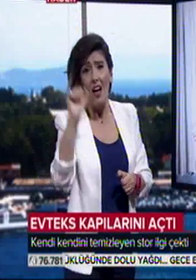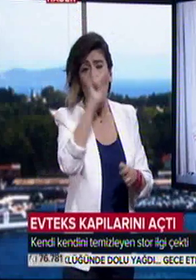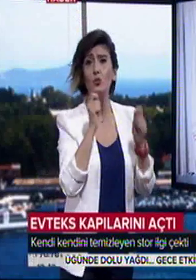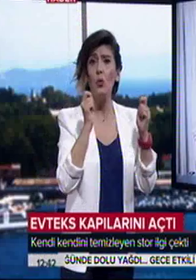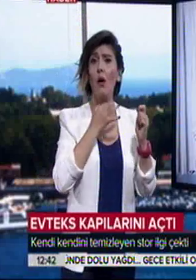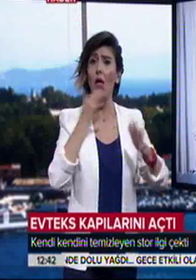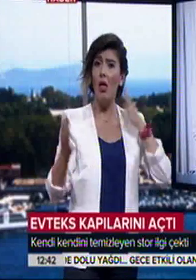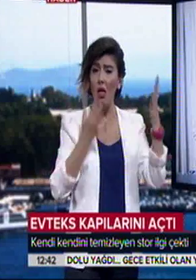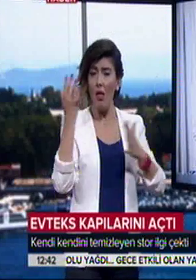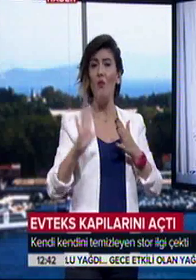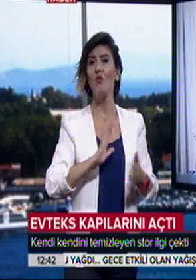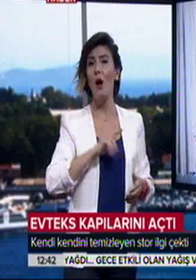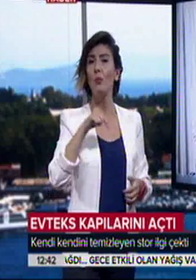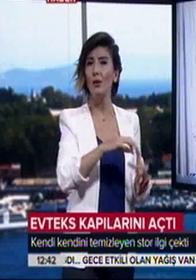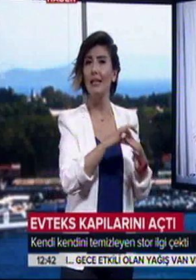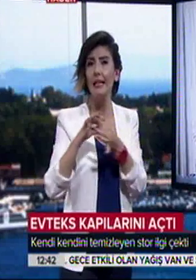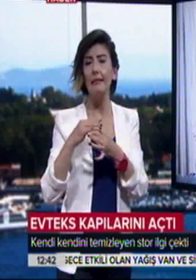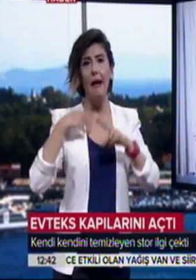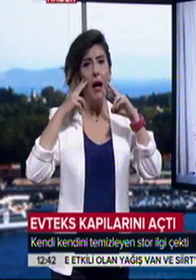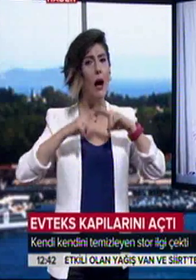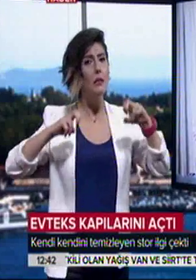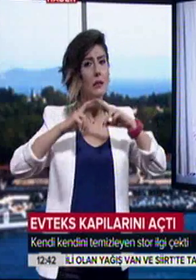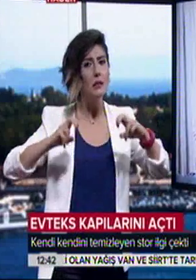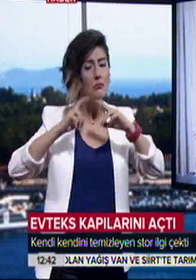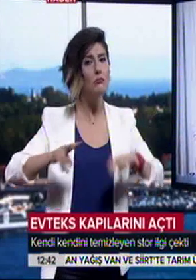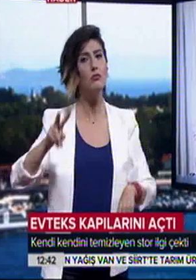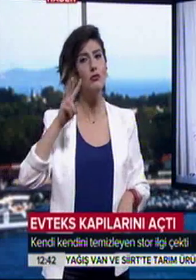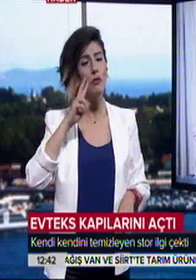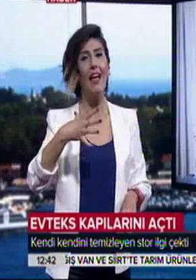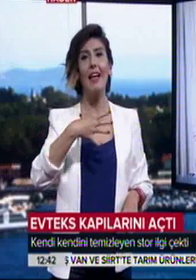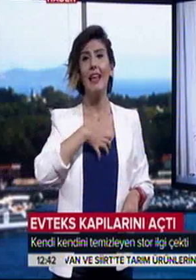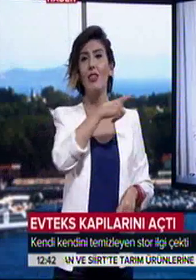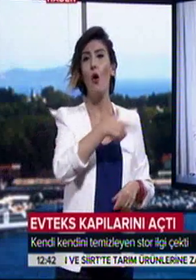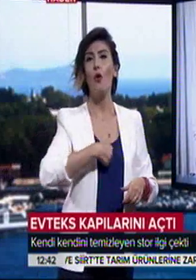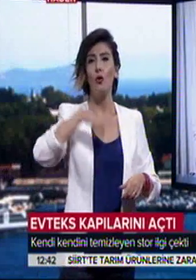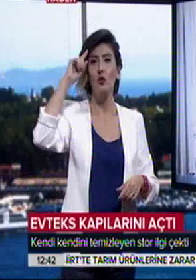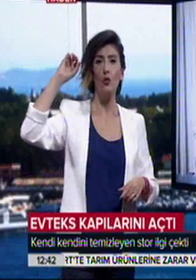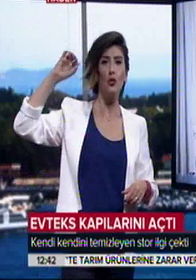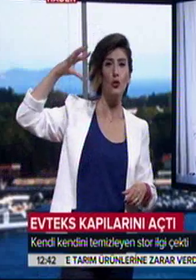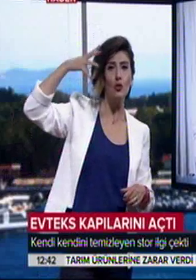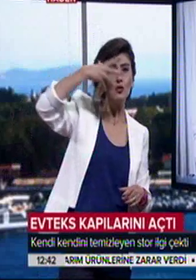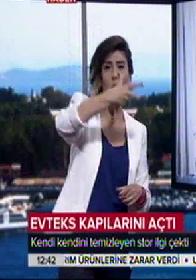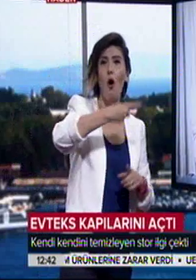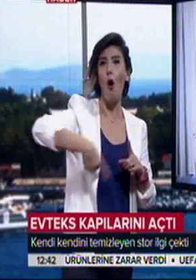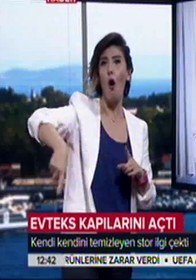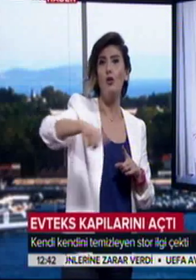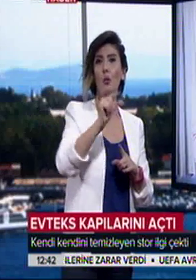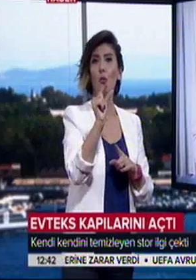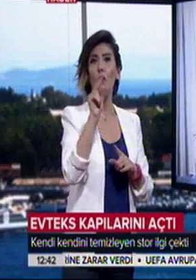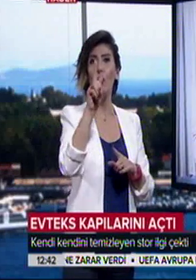Bununla ilgili araştırmalarımız sonunda kendini gün ışığında ve ortam UV ışığında temizleyen bir